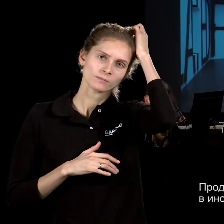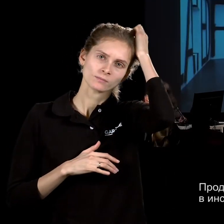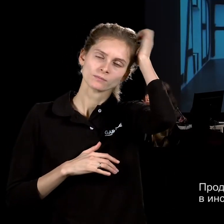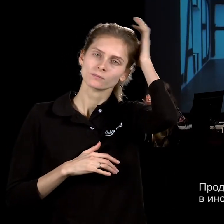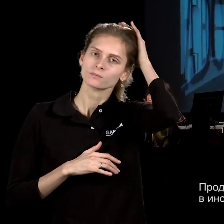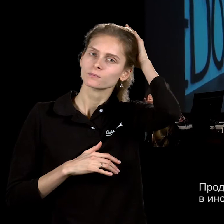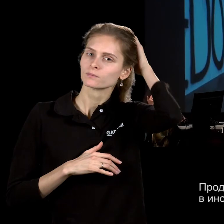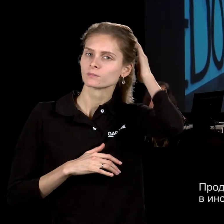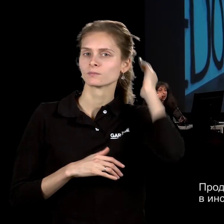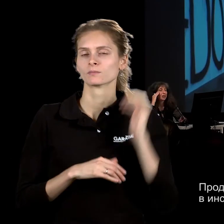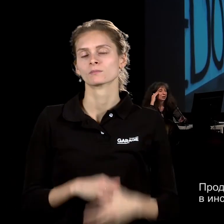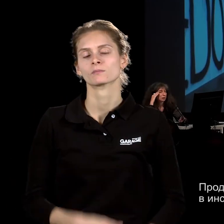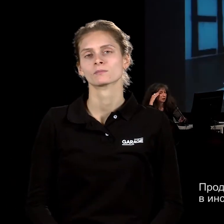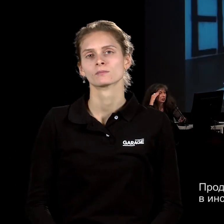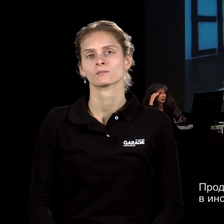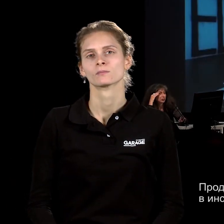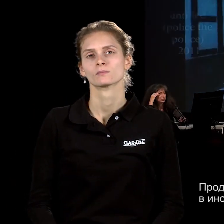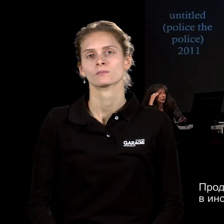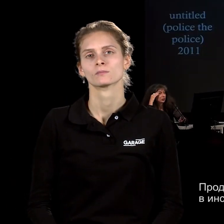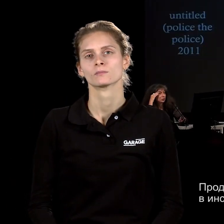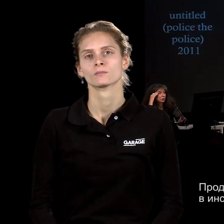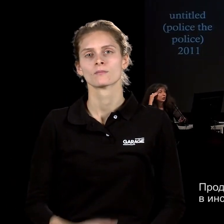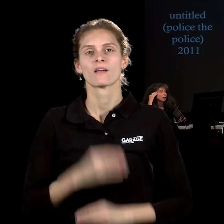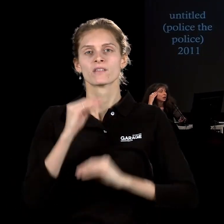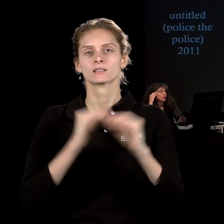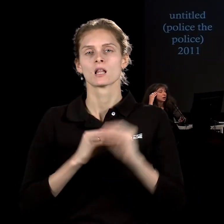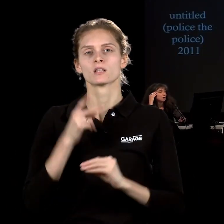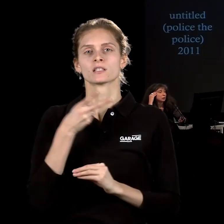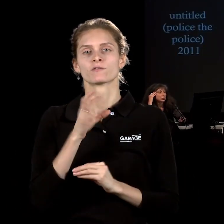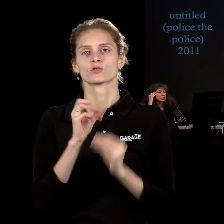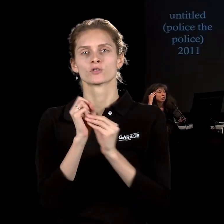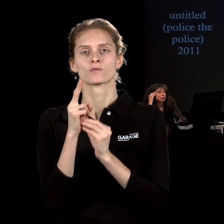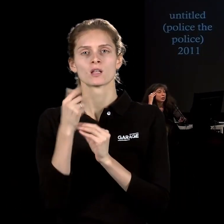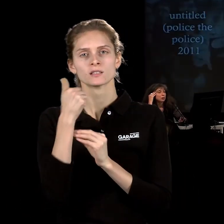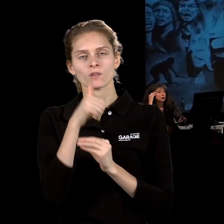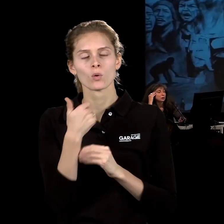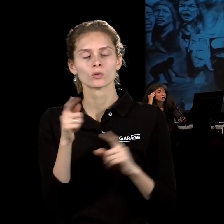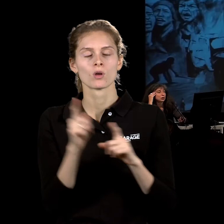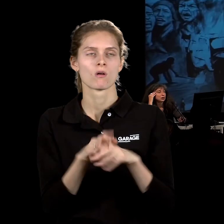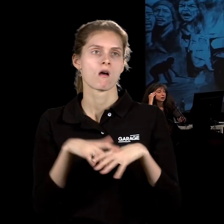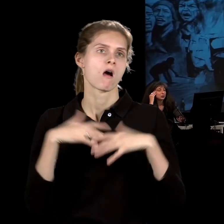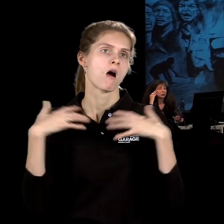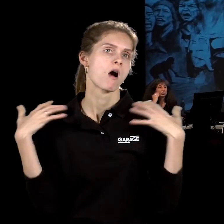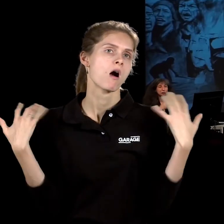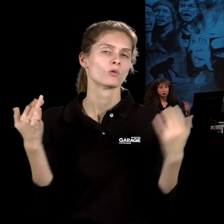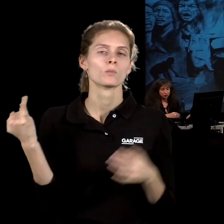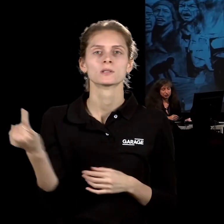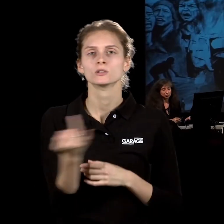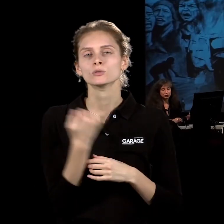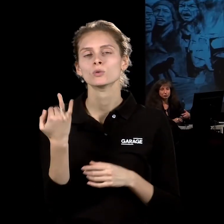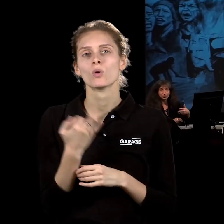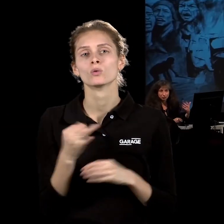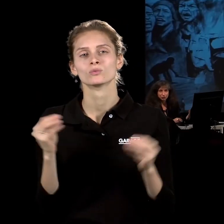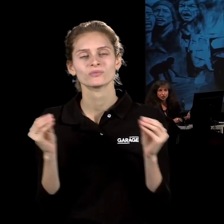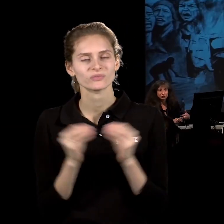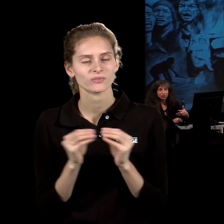сквота в инсталляции 2012 года. Вот такая огромная история, где то же